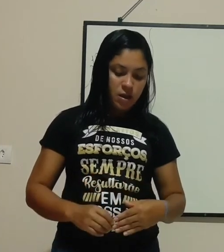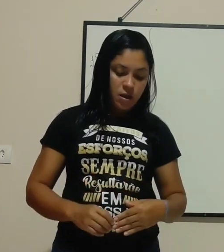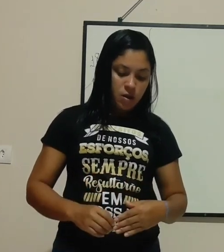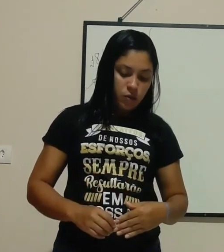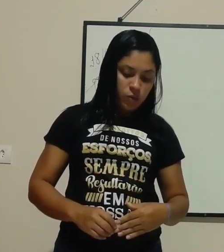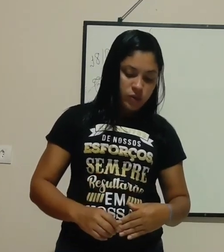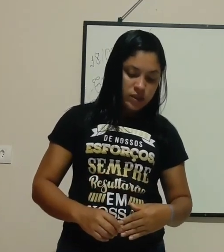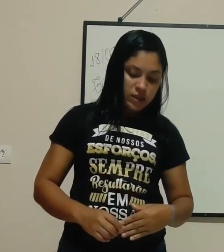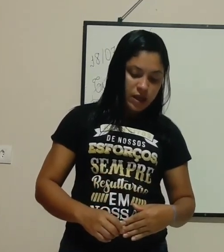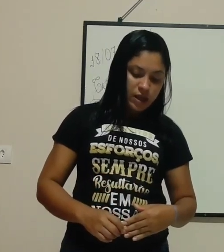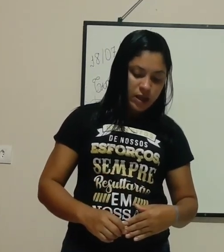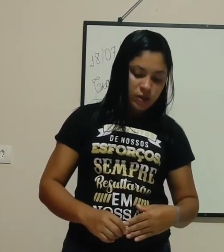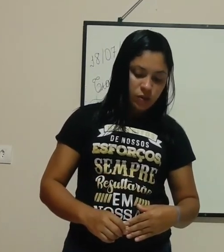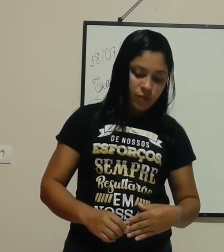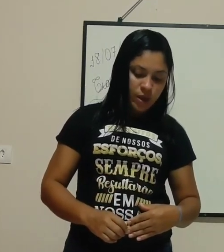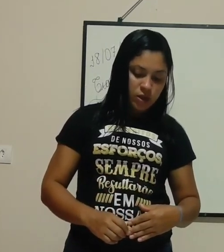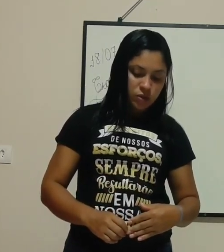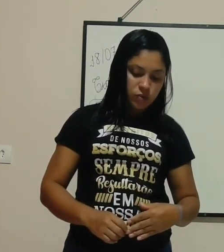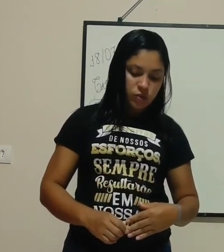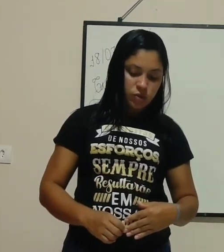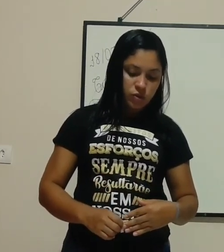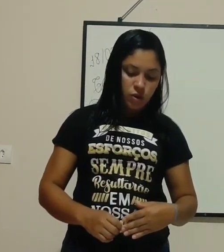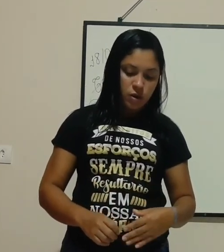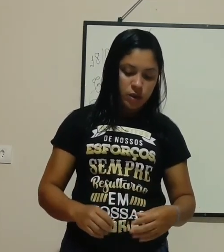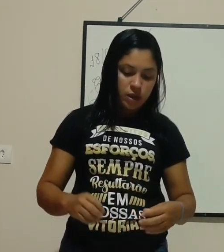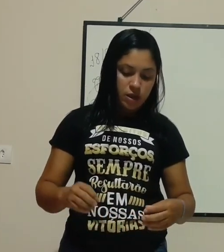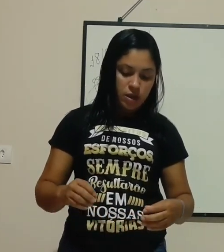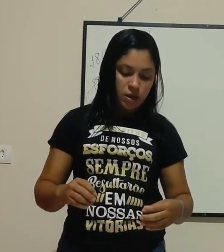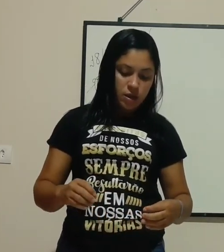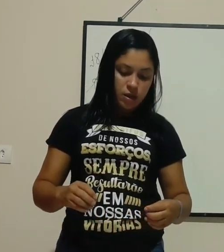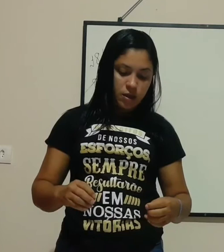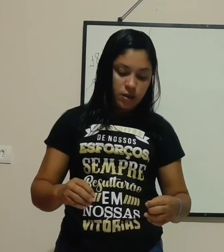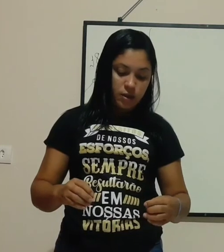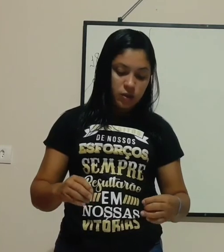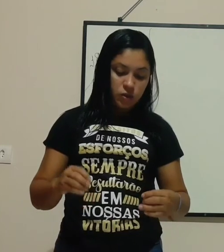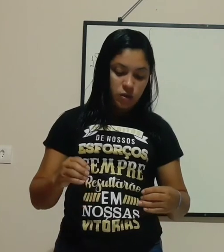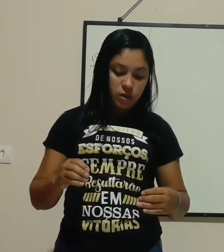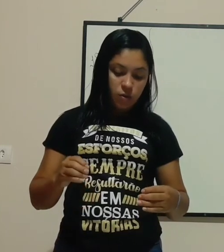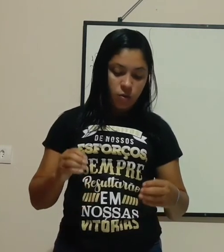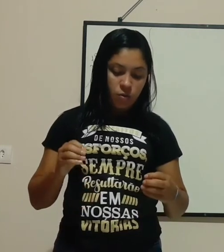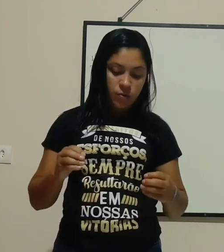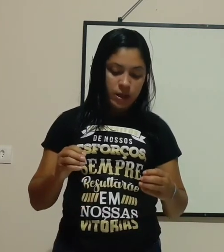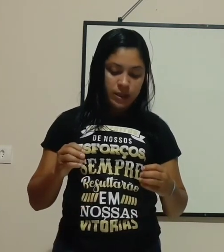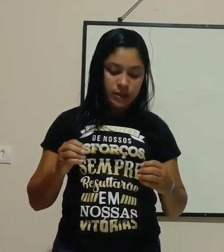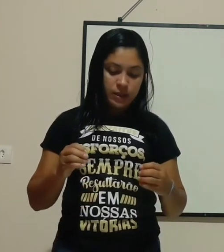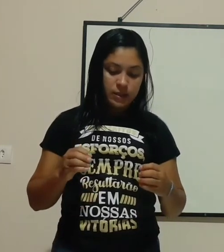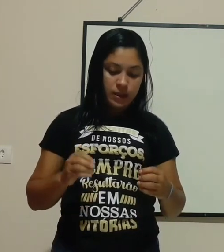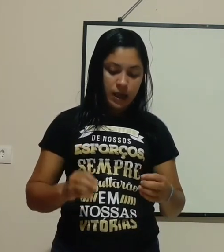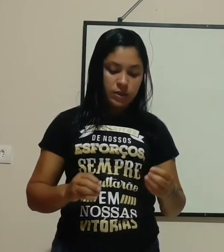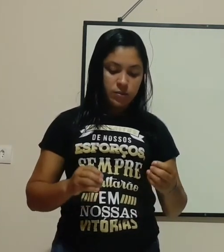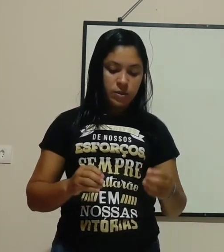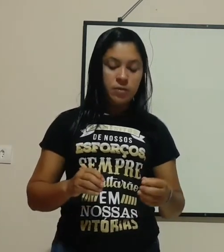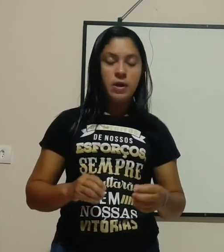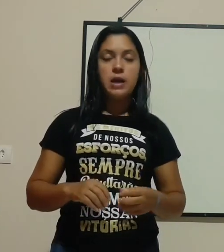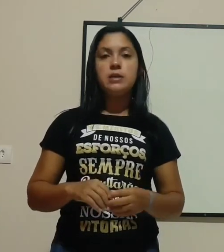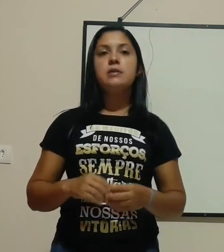os eletrodomésticos, só que com uma intensidade bem mais